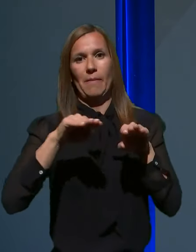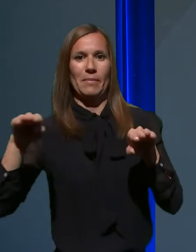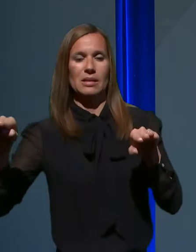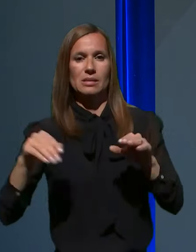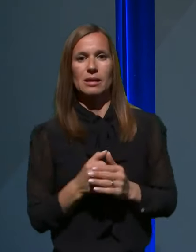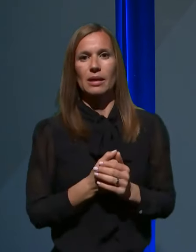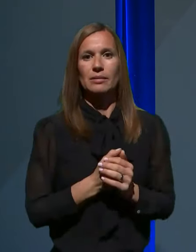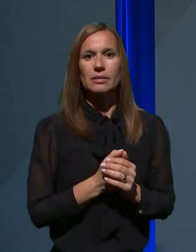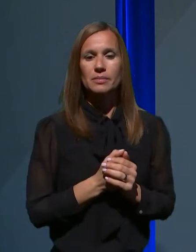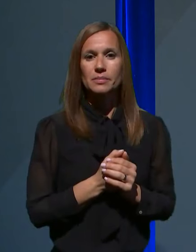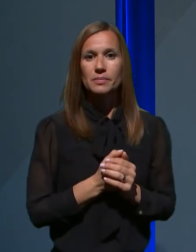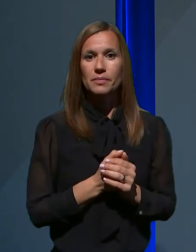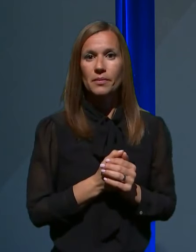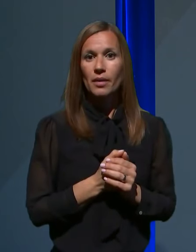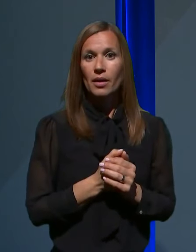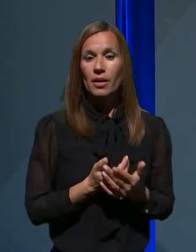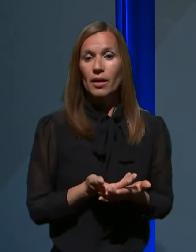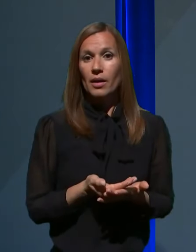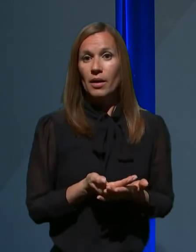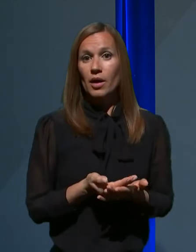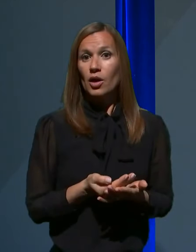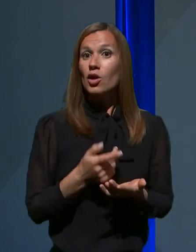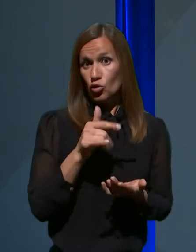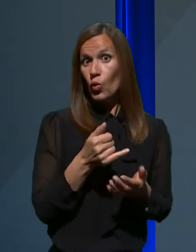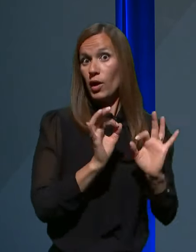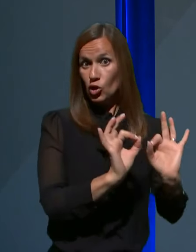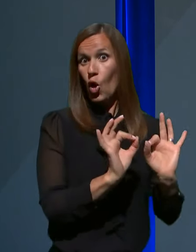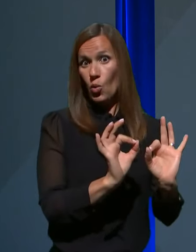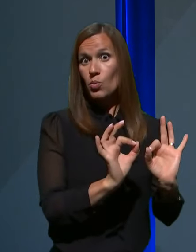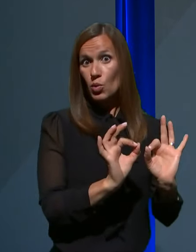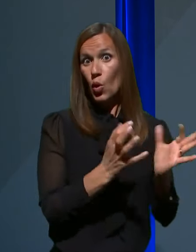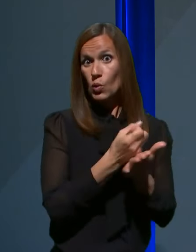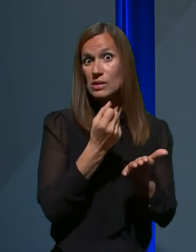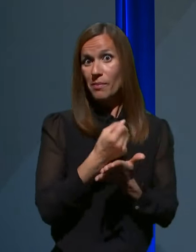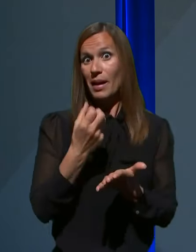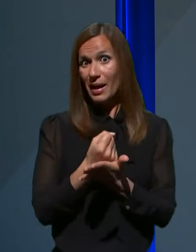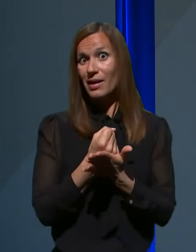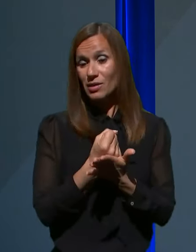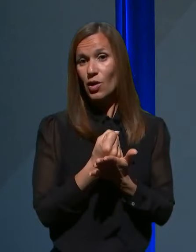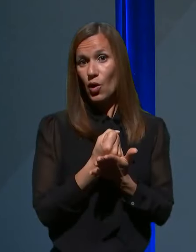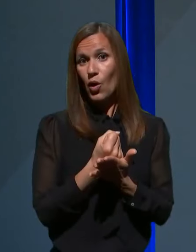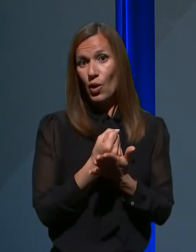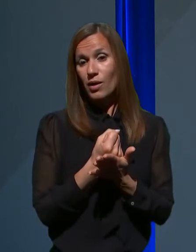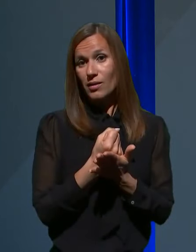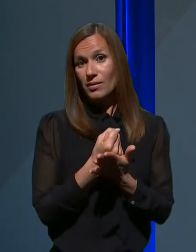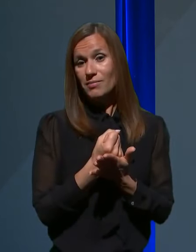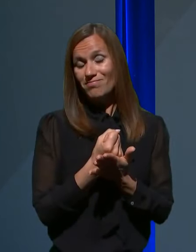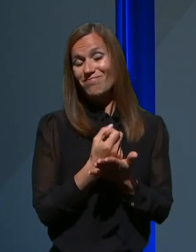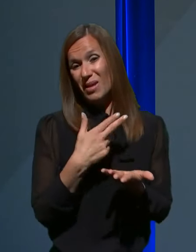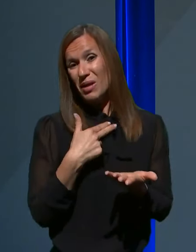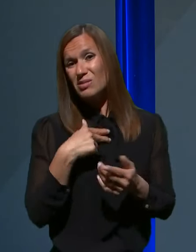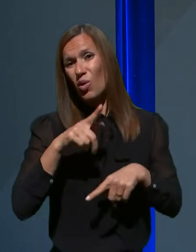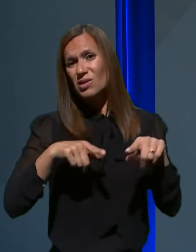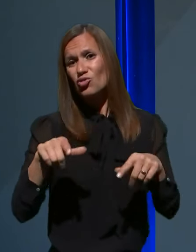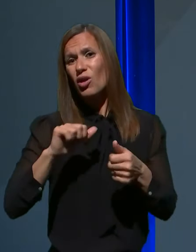In če nam je na eni strani sveda to dokaj dobro uspevalo, ob tem, da smo se soočali s s težavami na različnih